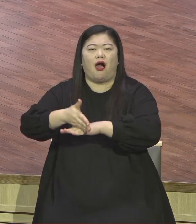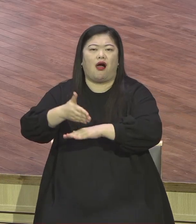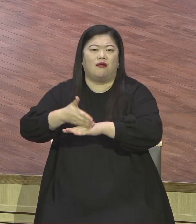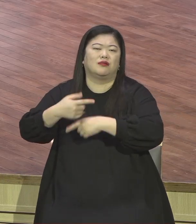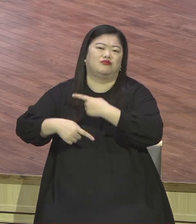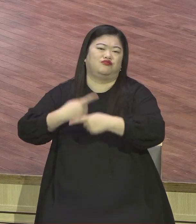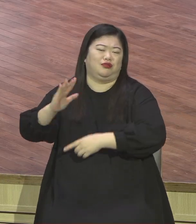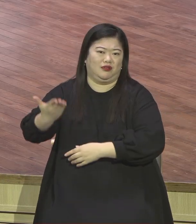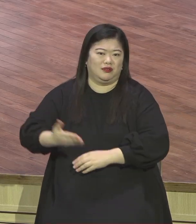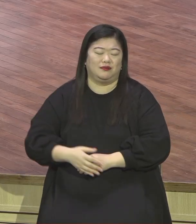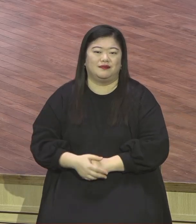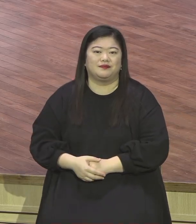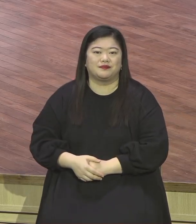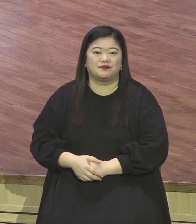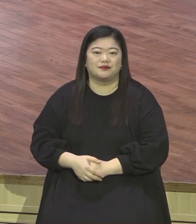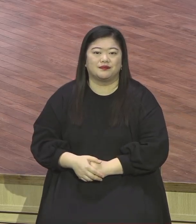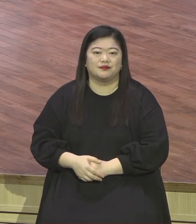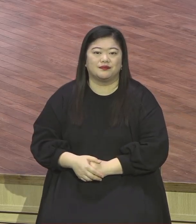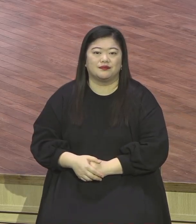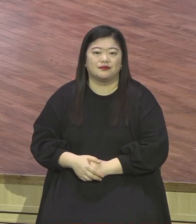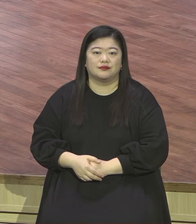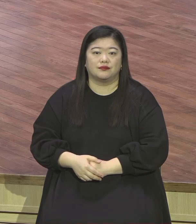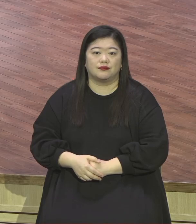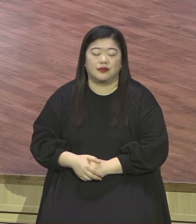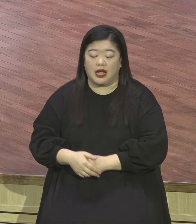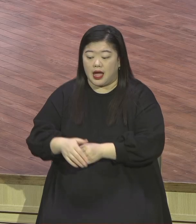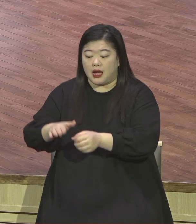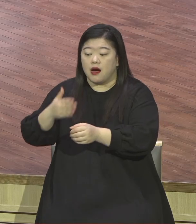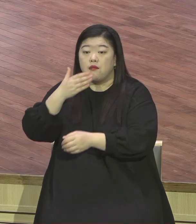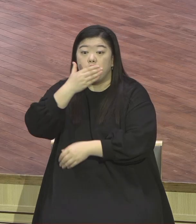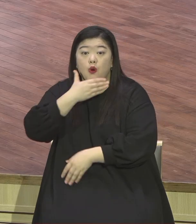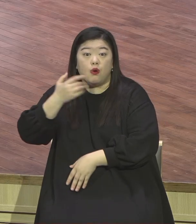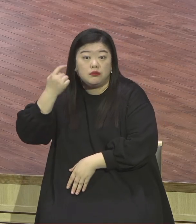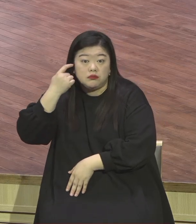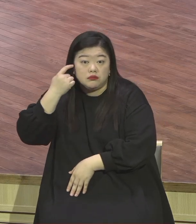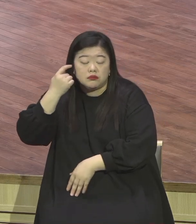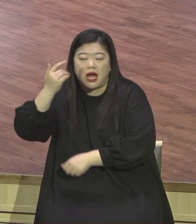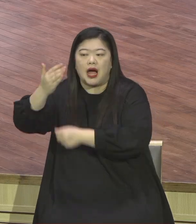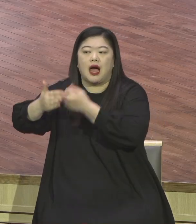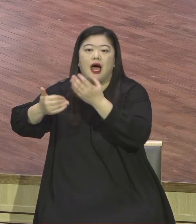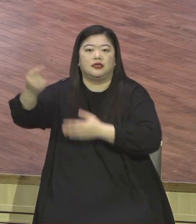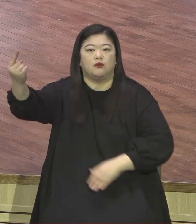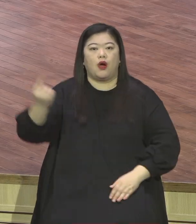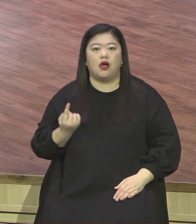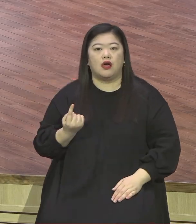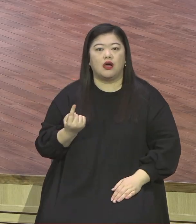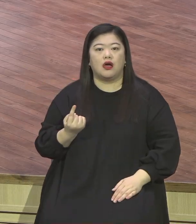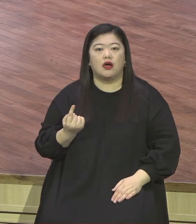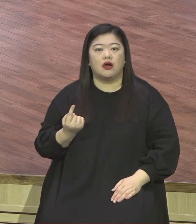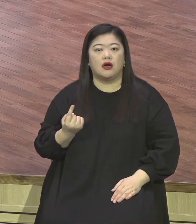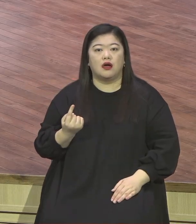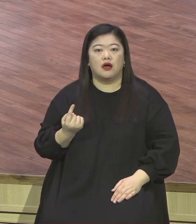복음입니다 종교는 내가 하나님 만나러 머리 깎고 도 닦고 수도 하고 십장가 안 가고